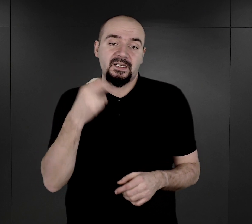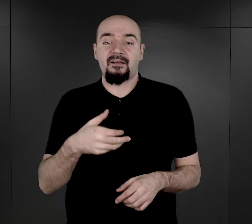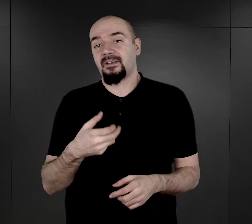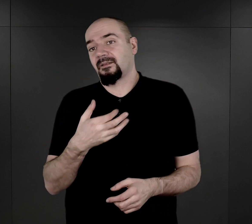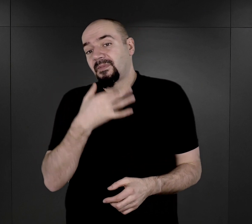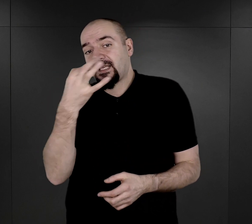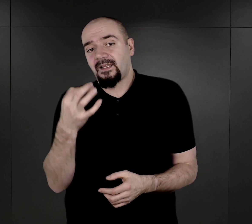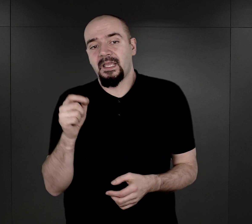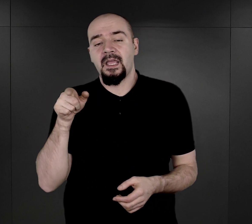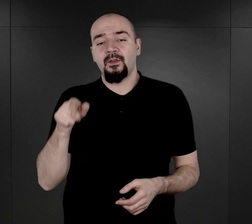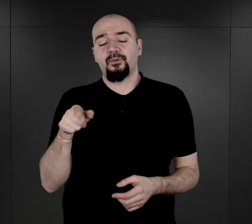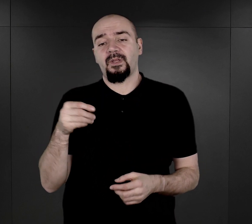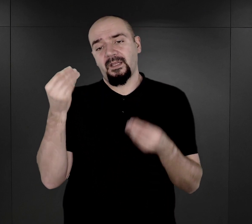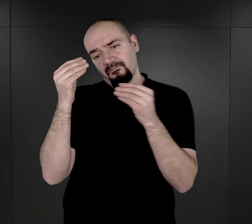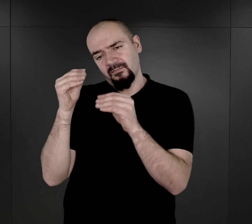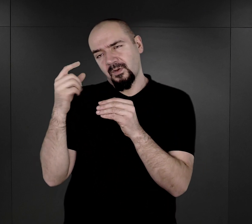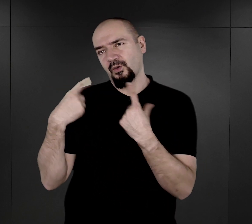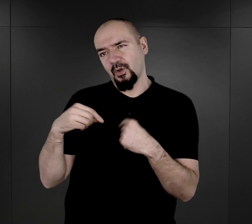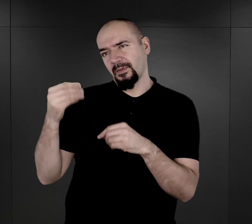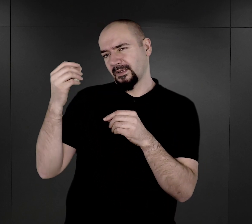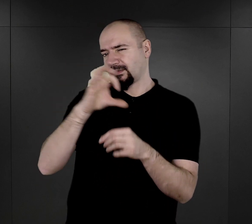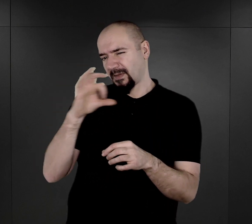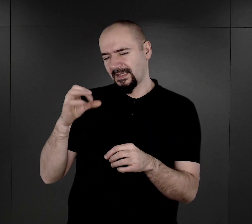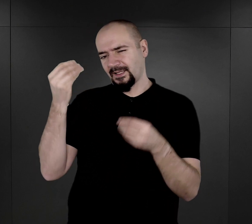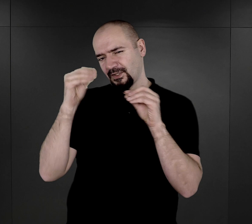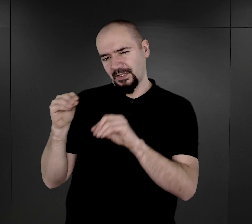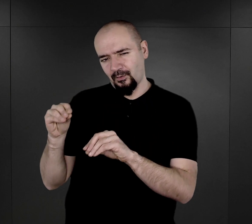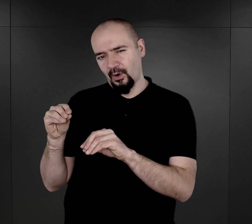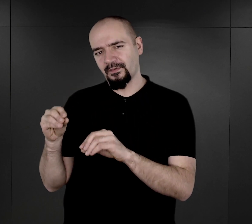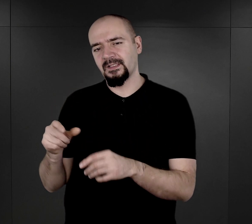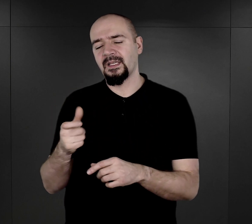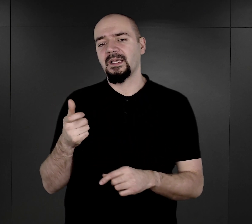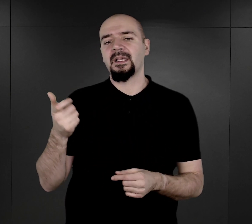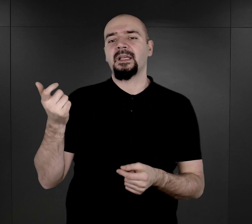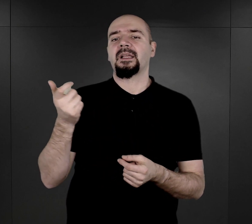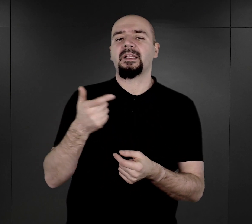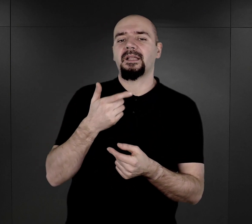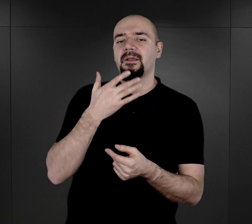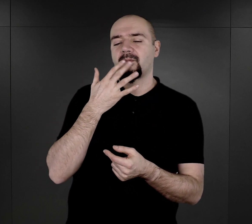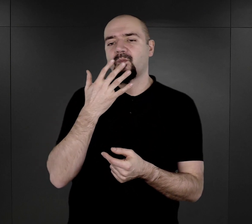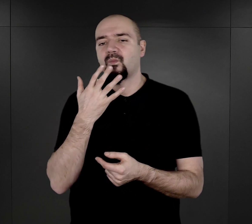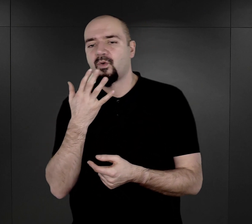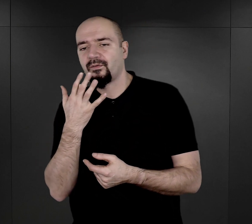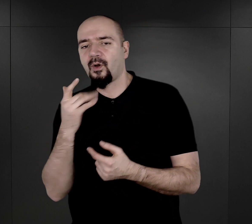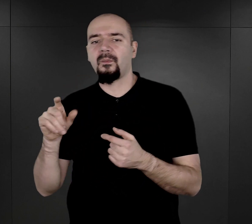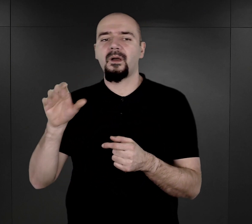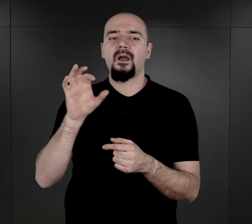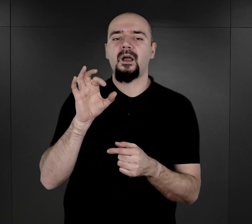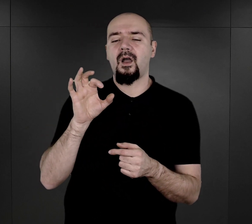I tutaj naukowcy, specjaliści z dziedziny socjologii, antropologii kulturowej przytaczają kilka